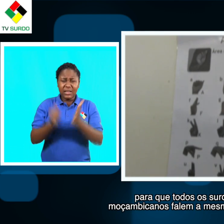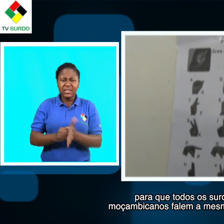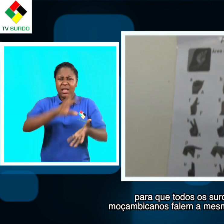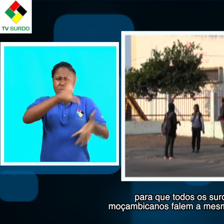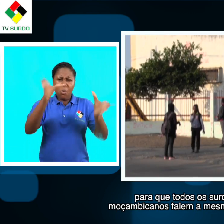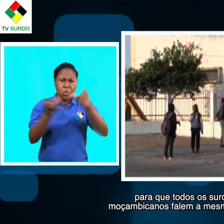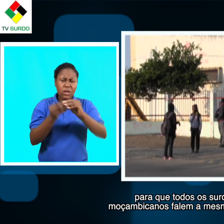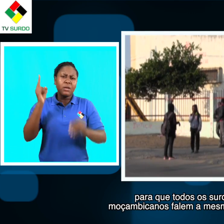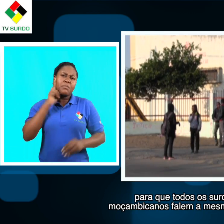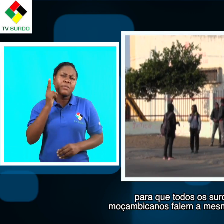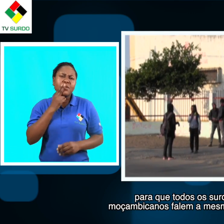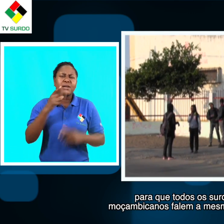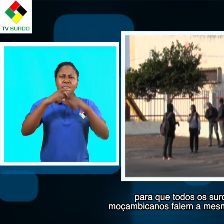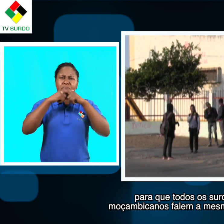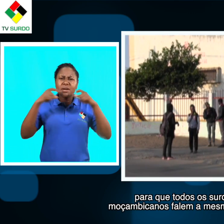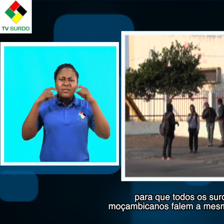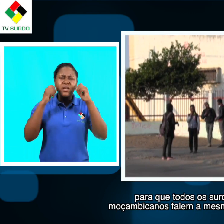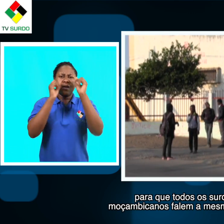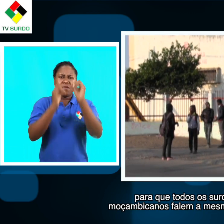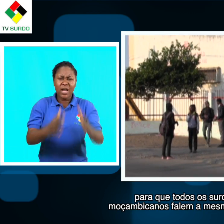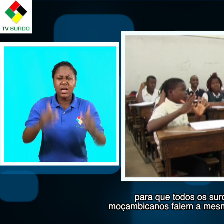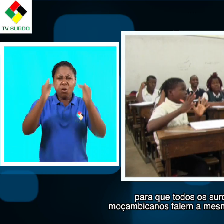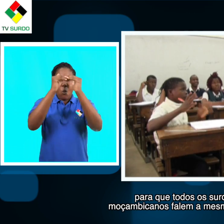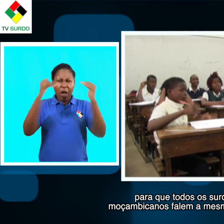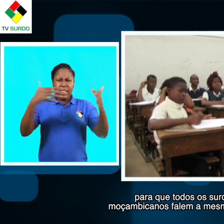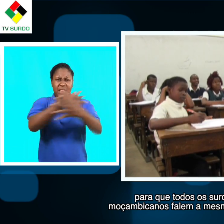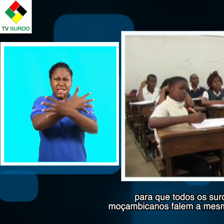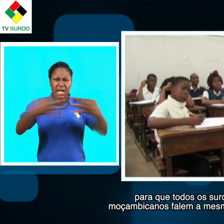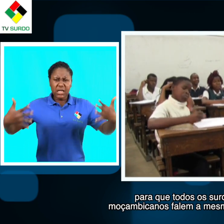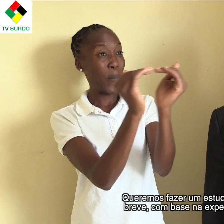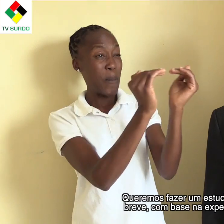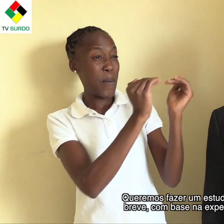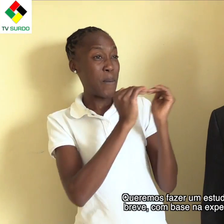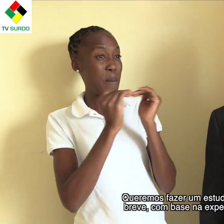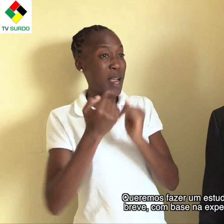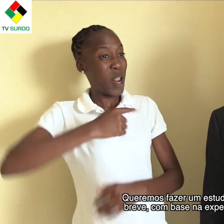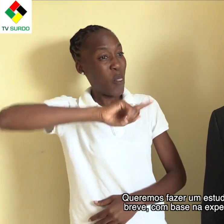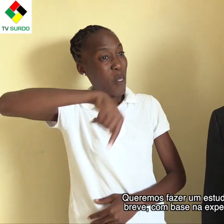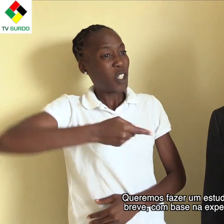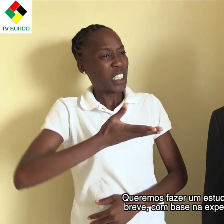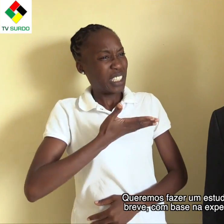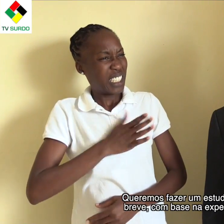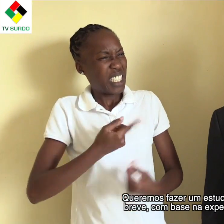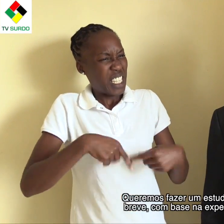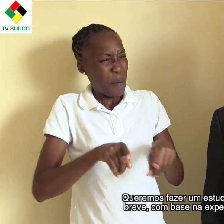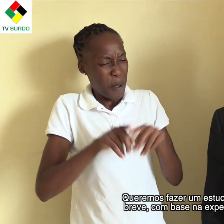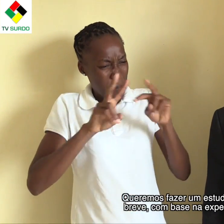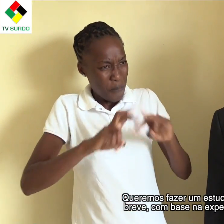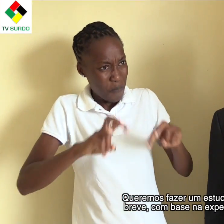os surdos moçambicanos falhem a mesma língua. Será que é um estudo muito breve, com uma grande experiência,